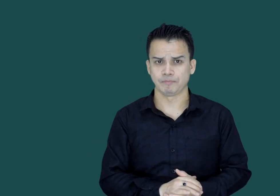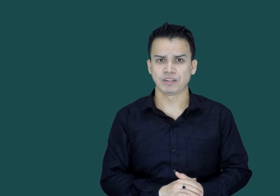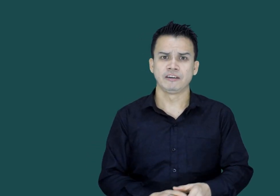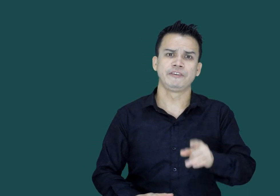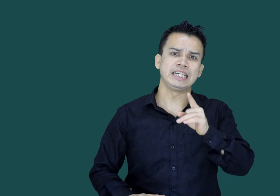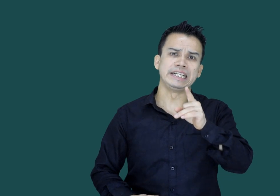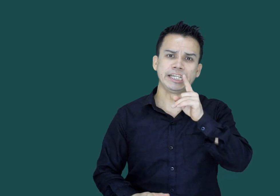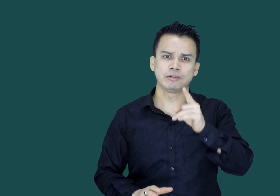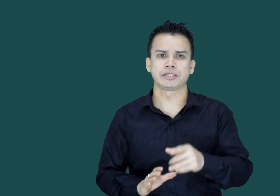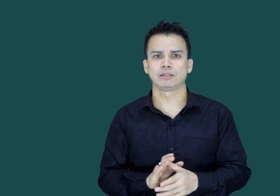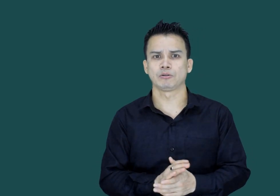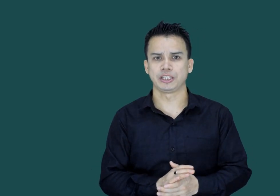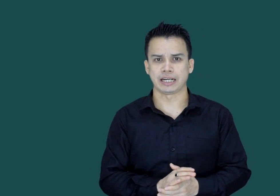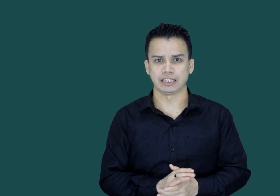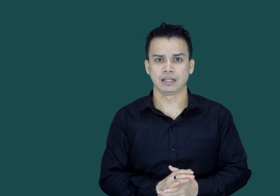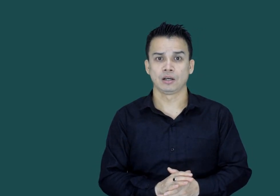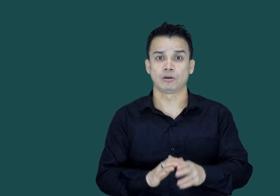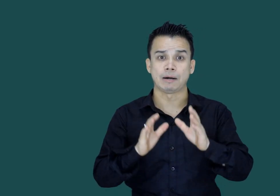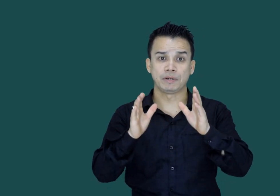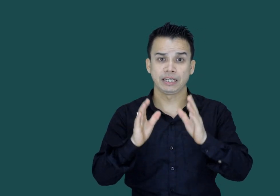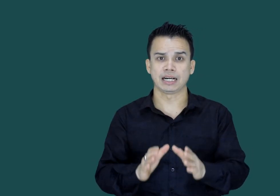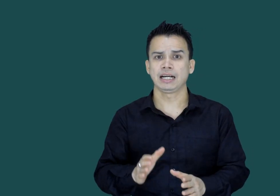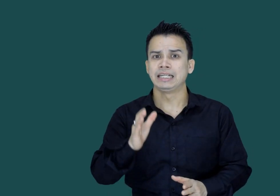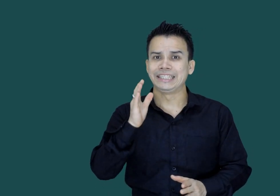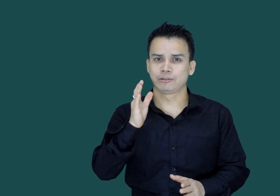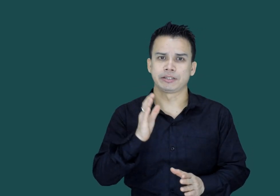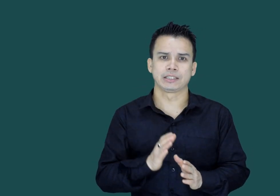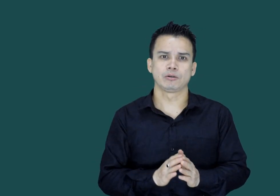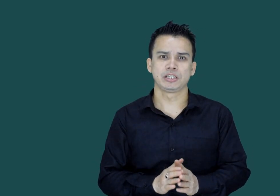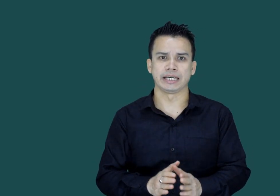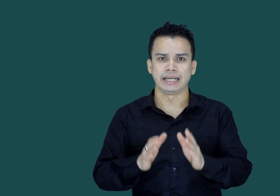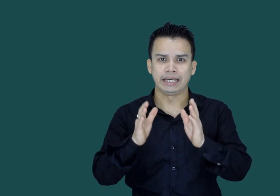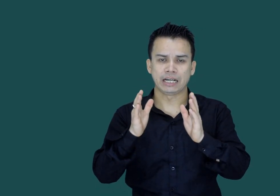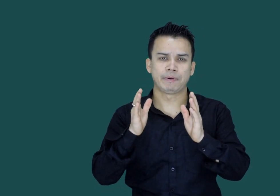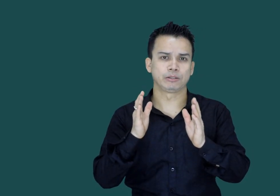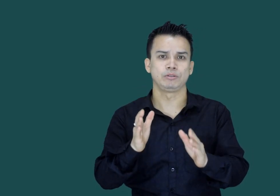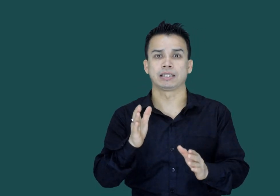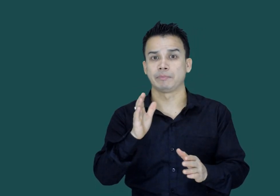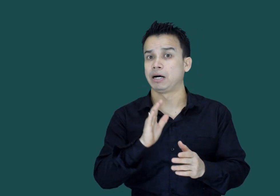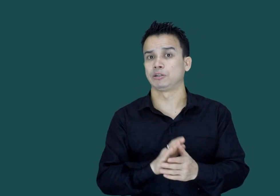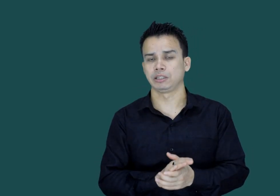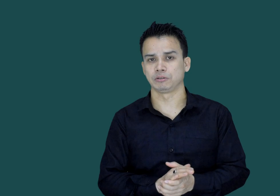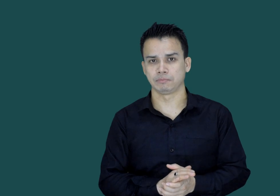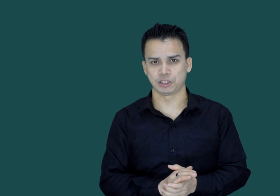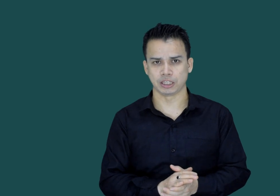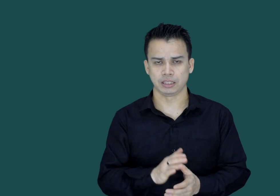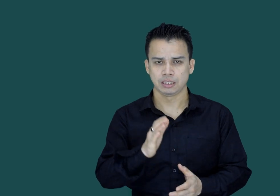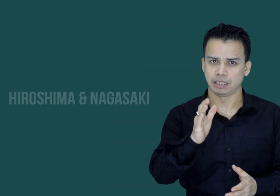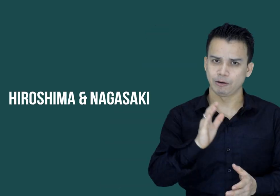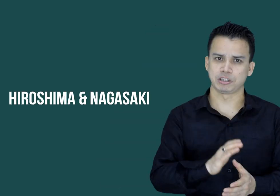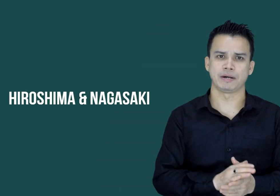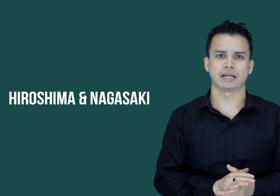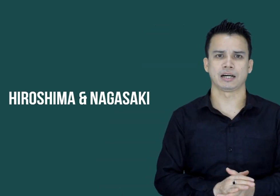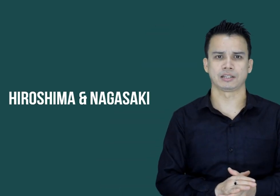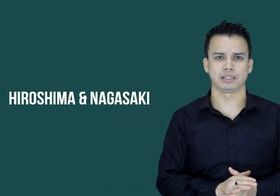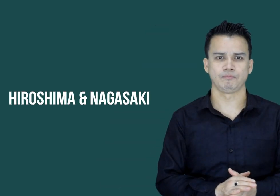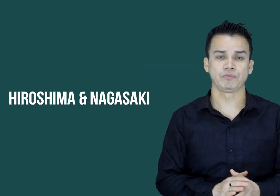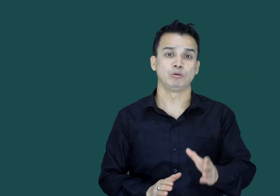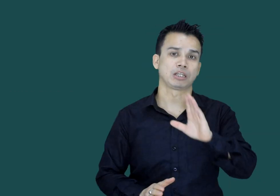پھر نیکلر ٹیکنولوجی آئی اور آپ نے دیکھا نیکلر ٹیکنولوجی سے ایک بار دنیا تباہ ہوتے ہوتے بچ گئی ہیرو سیمان نغاسہ کی اس کے